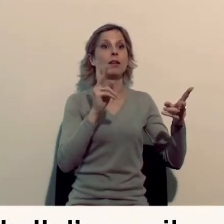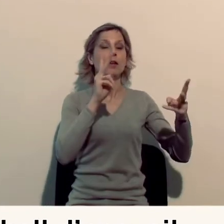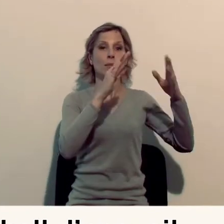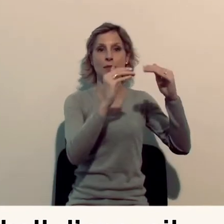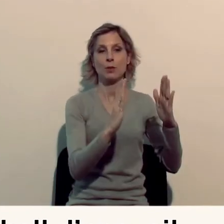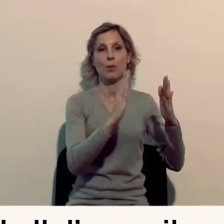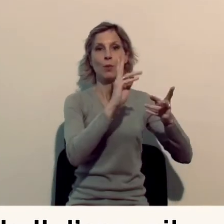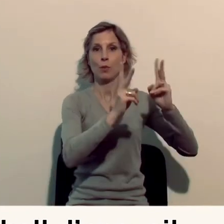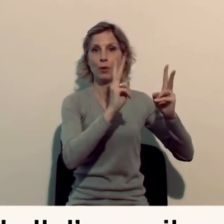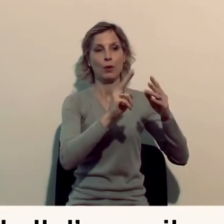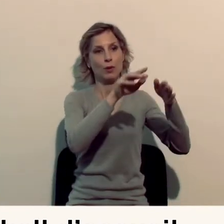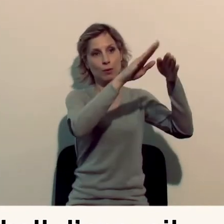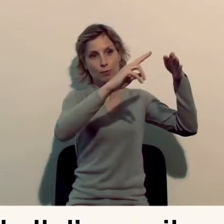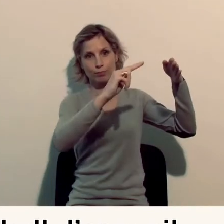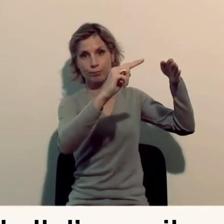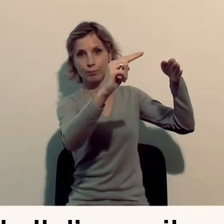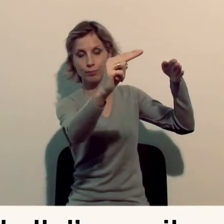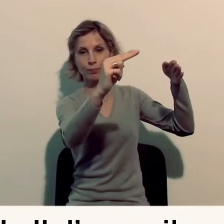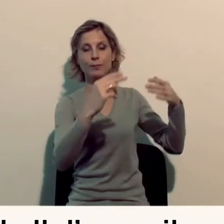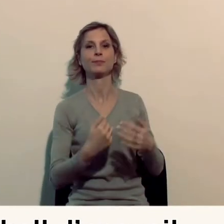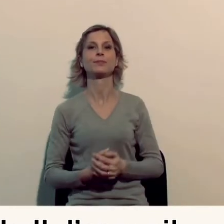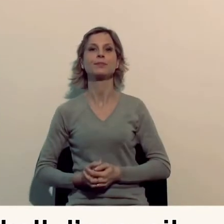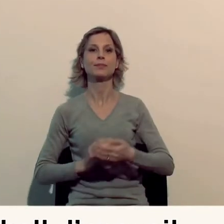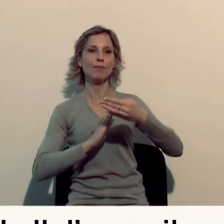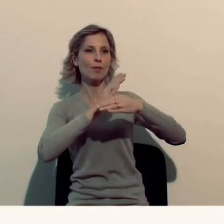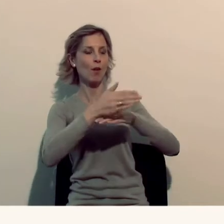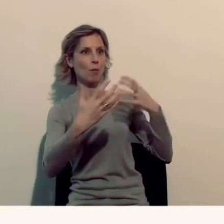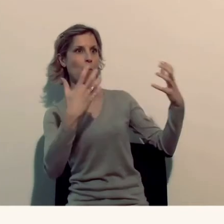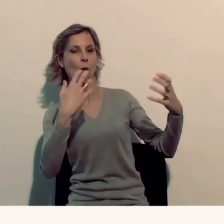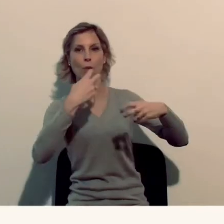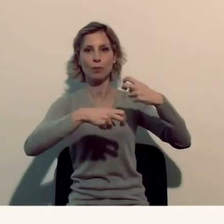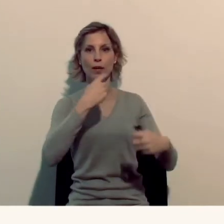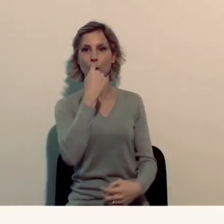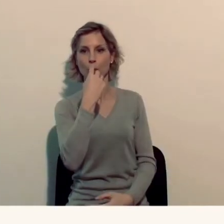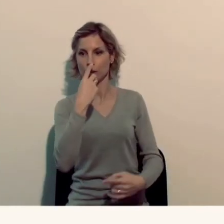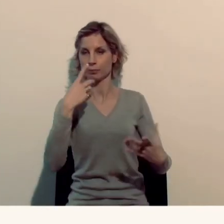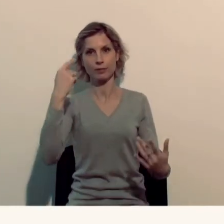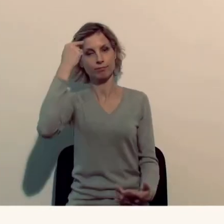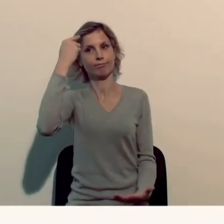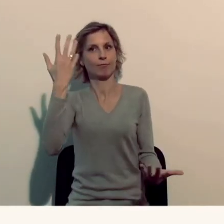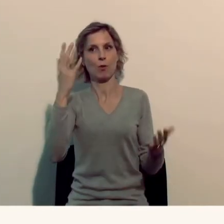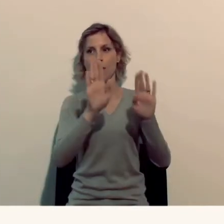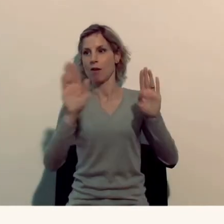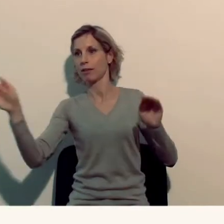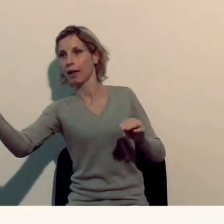Le schiste rouge dans le hall d'accueil fait référence aux hôtels particuliers situés derrière les champs libres.